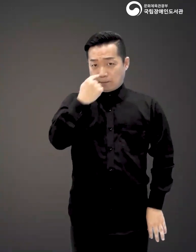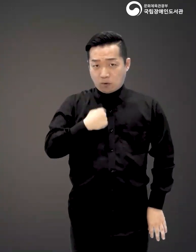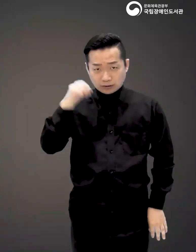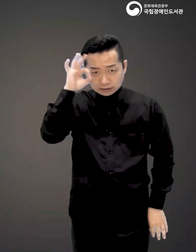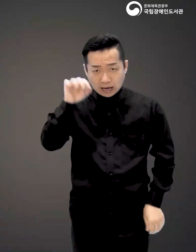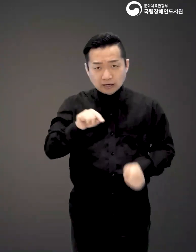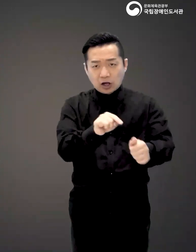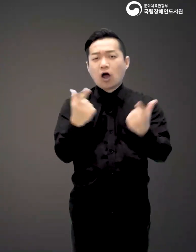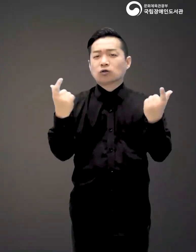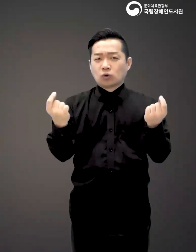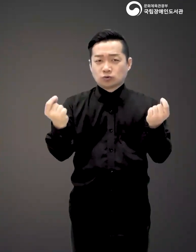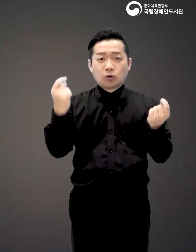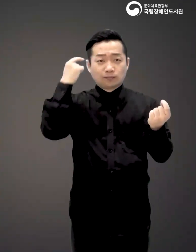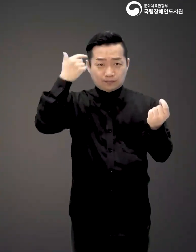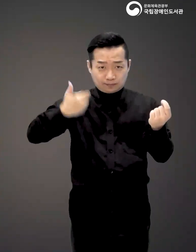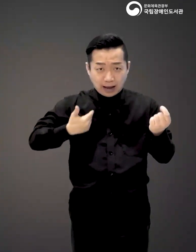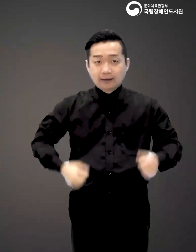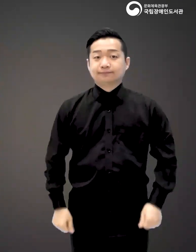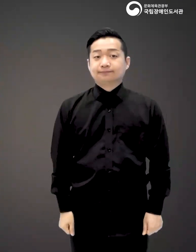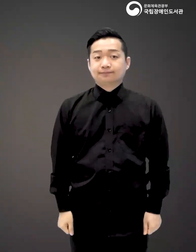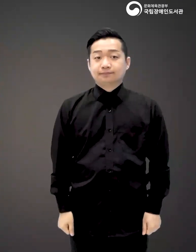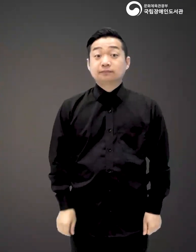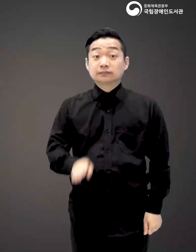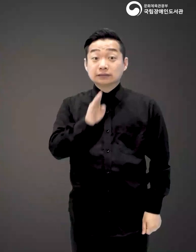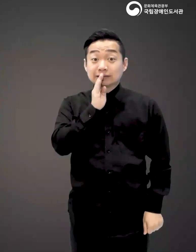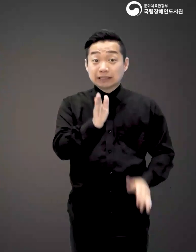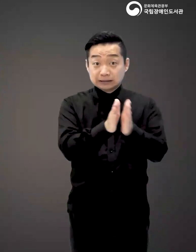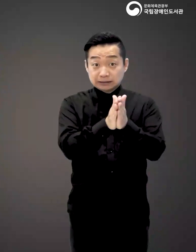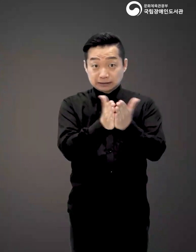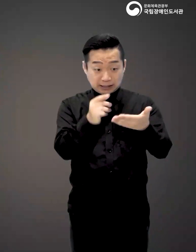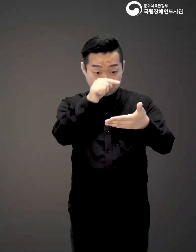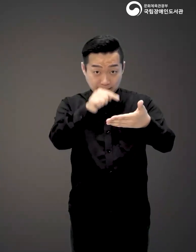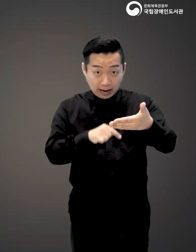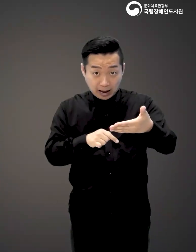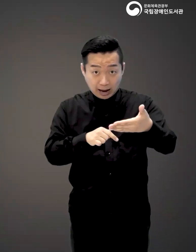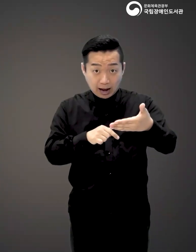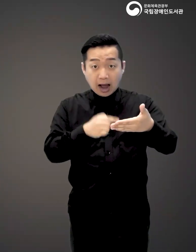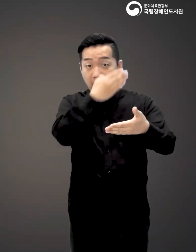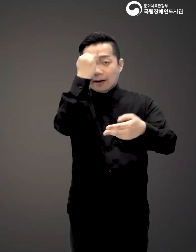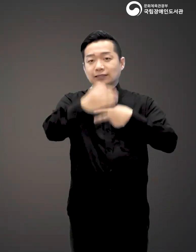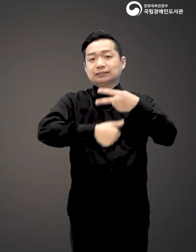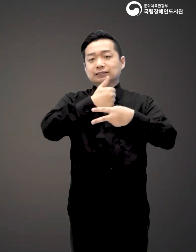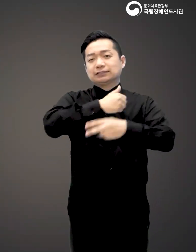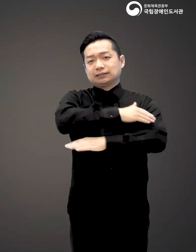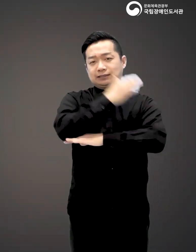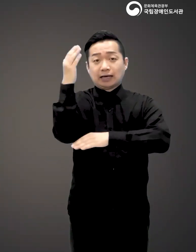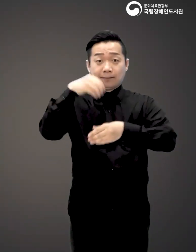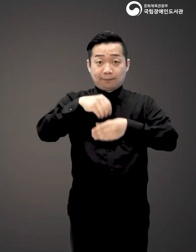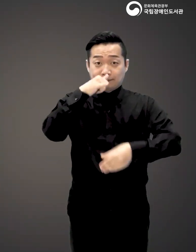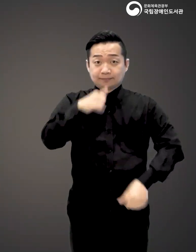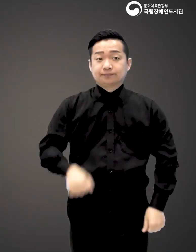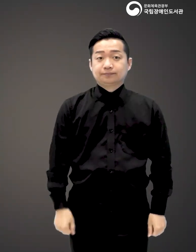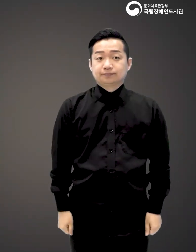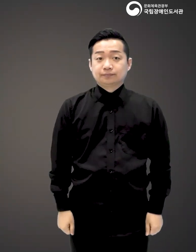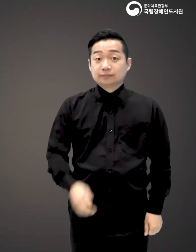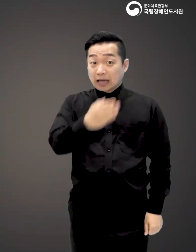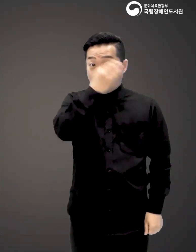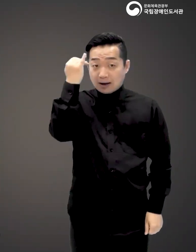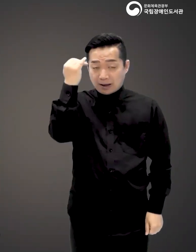여정이 되지 않을까? 라고 말이죠 실제로 책에는 참 다양한 할메신들의 이야기가 담겨져 있습니다